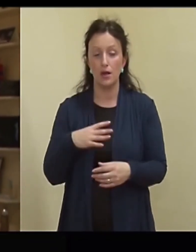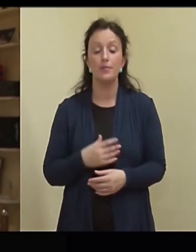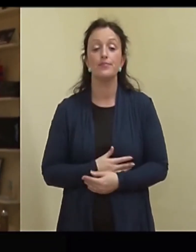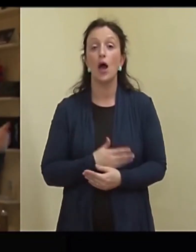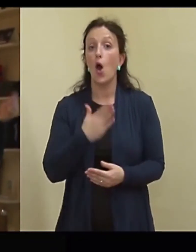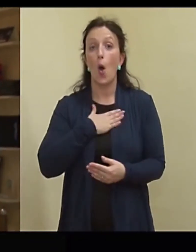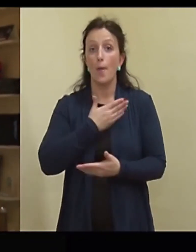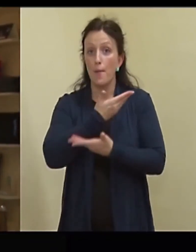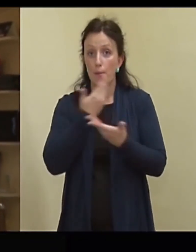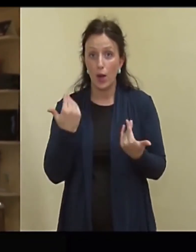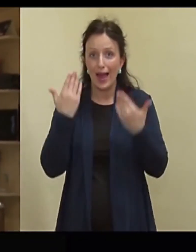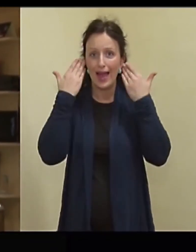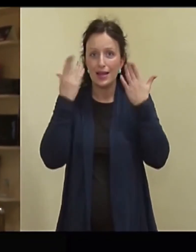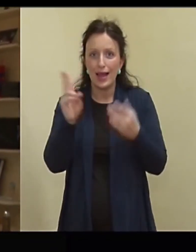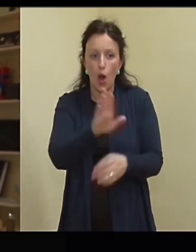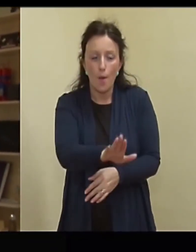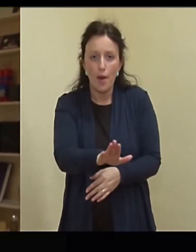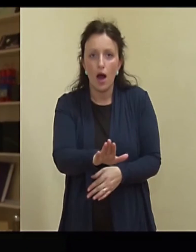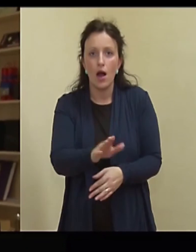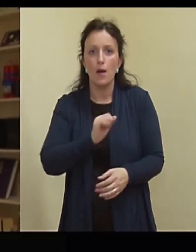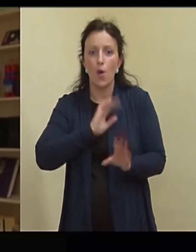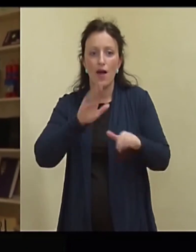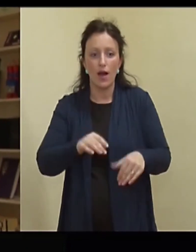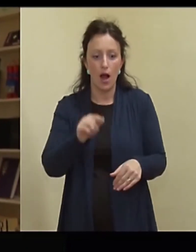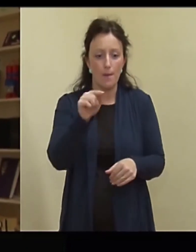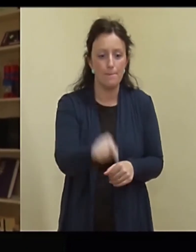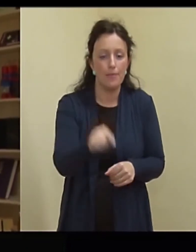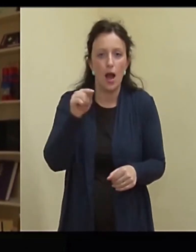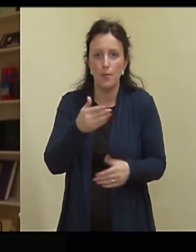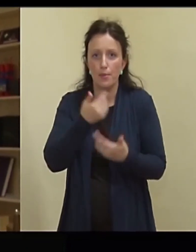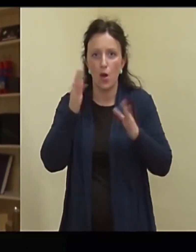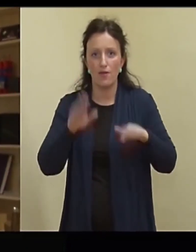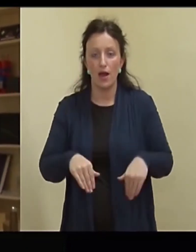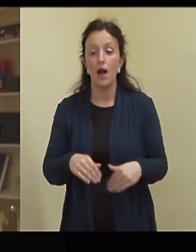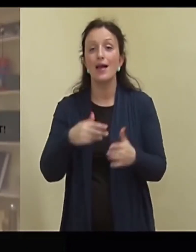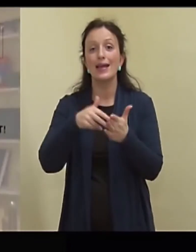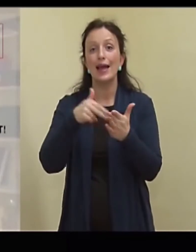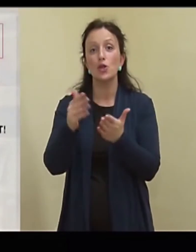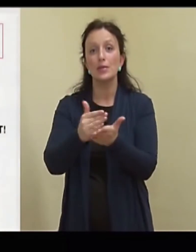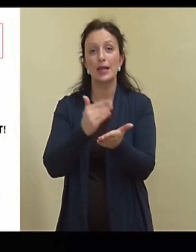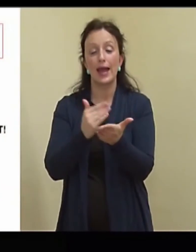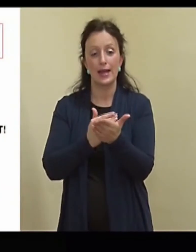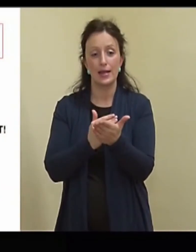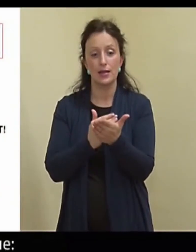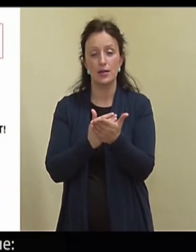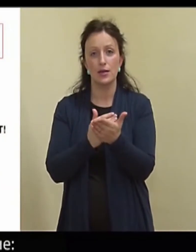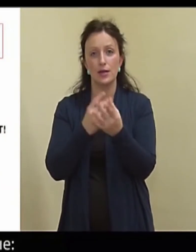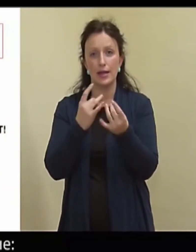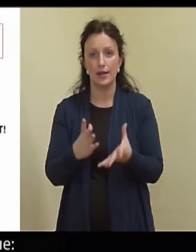ta ei tea, oma on, ei maksa puudutada. Ja käitumisreeglid on nendel asjadel tegelikult ühesugused.